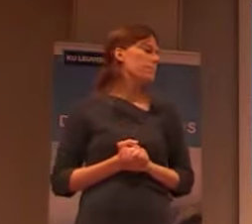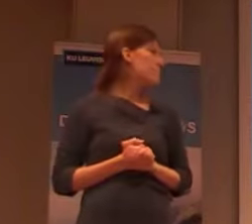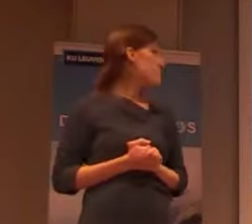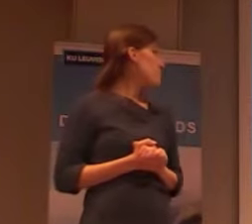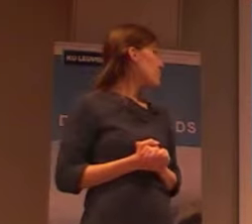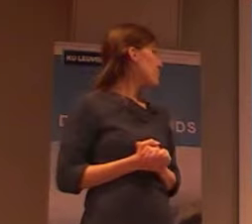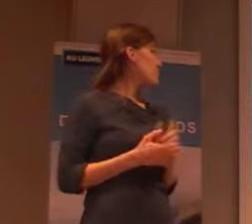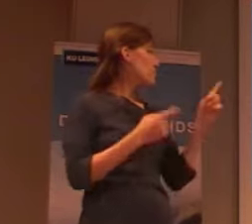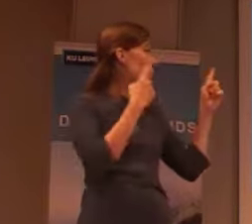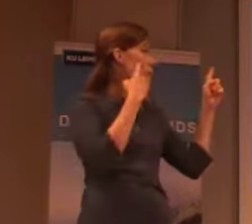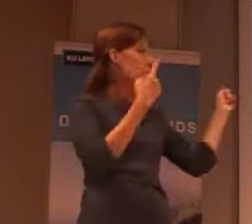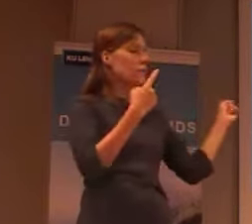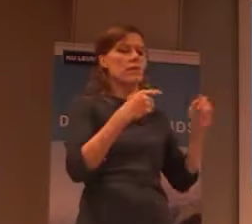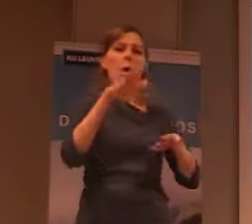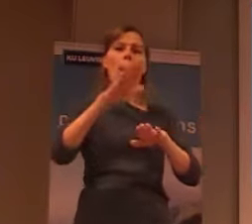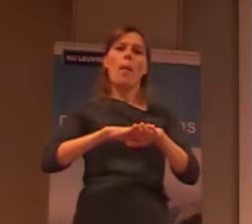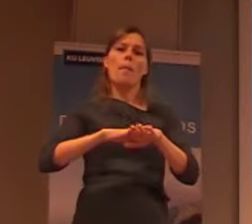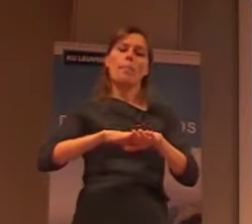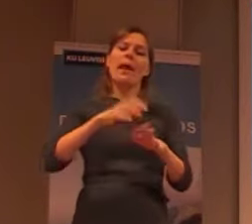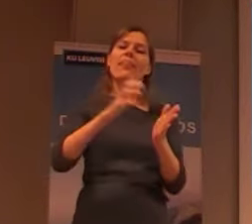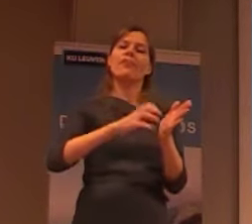eigenlijk.